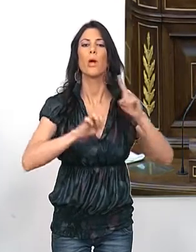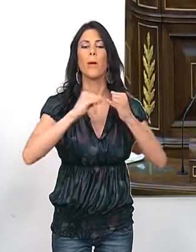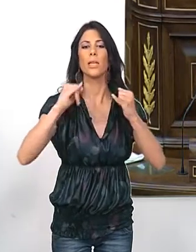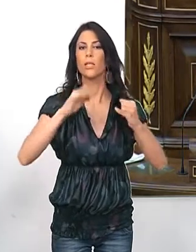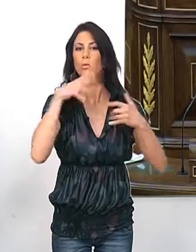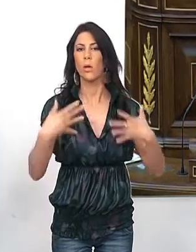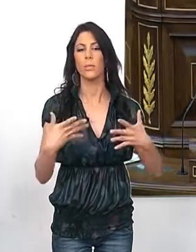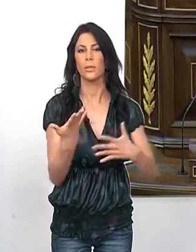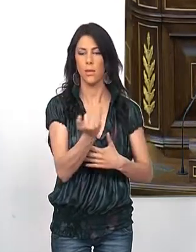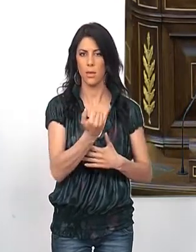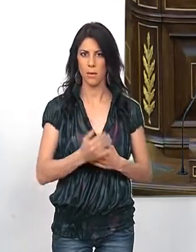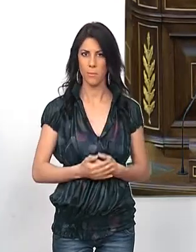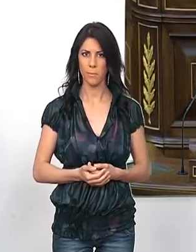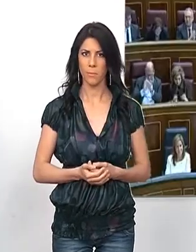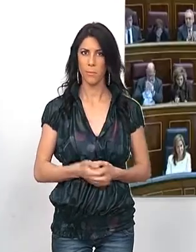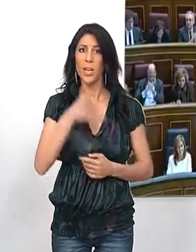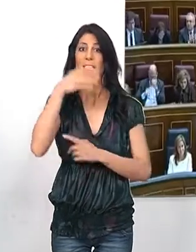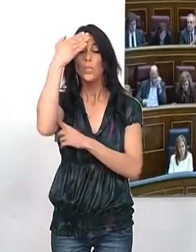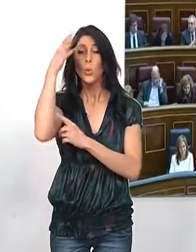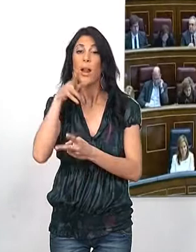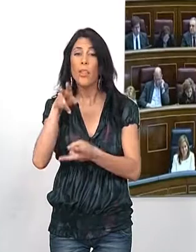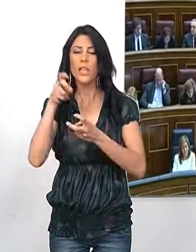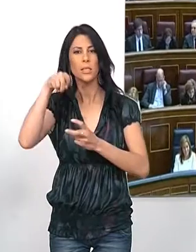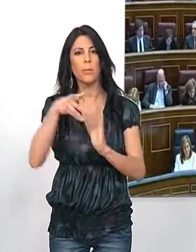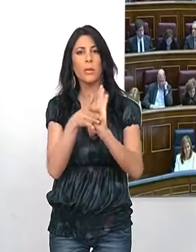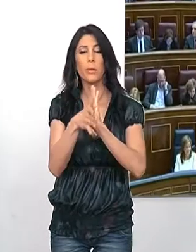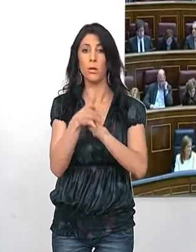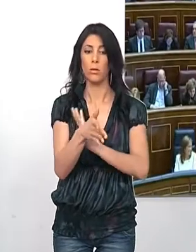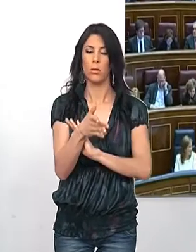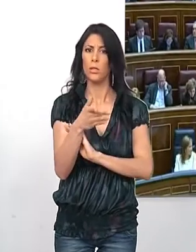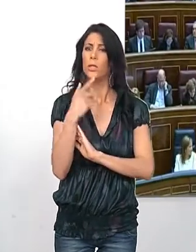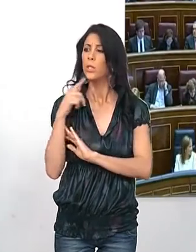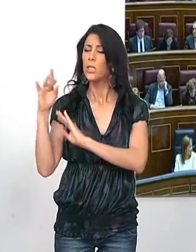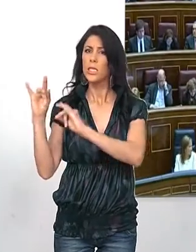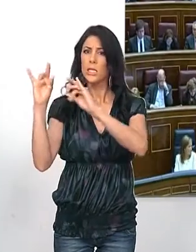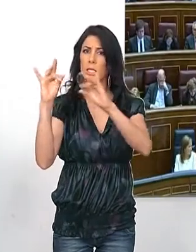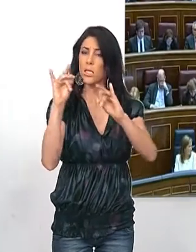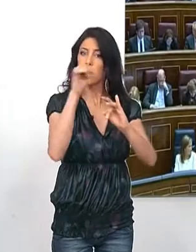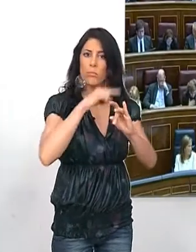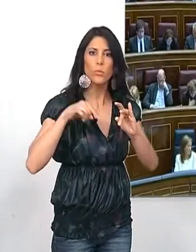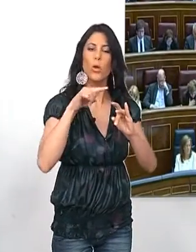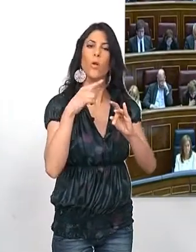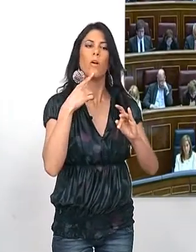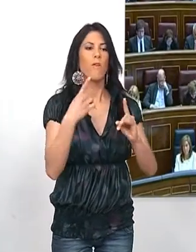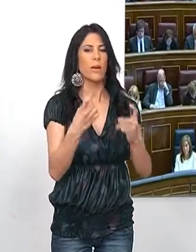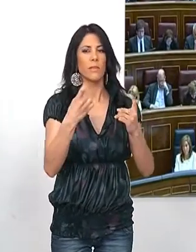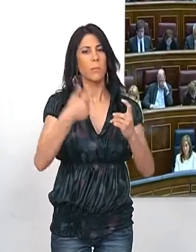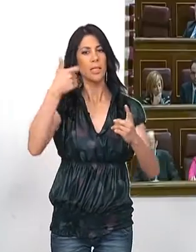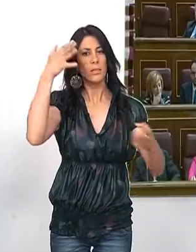que estamos atravesando, señorías. El titular de Hacienda ha recalcado que frente a tantas afirmaciones que se hacen, con tanta falta de precisión,